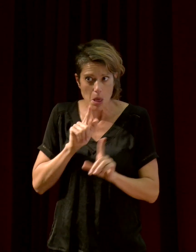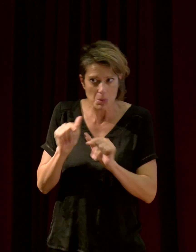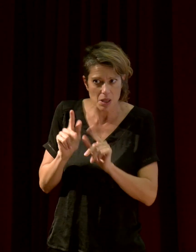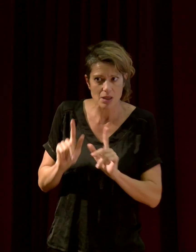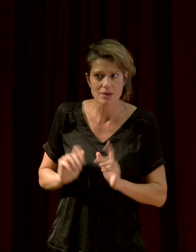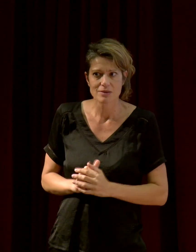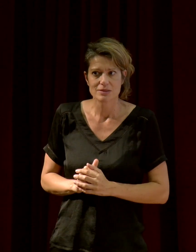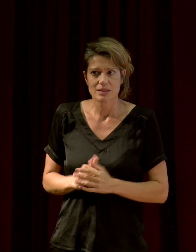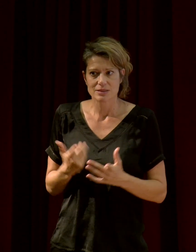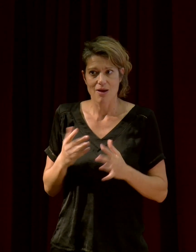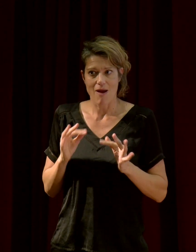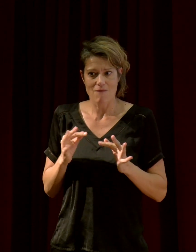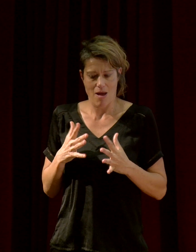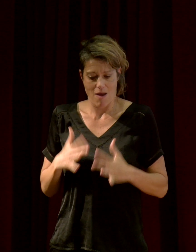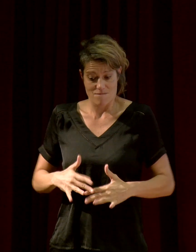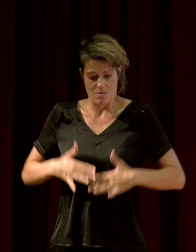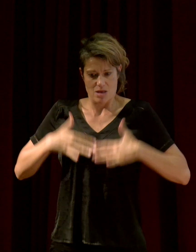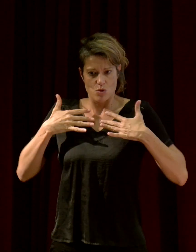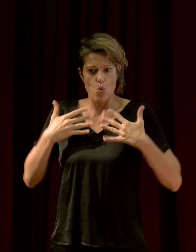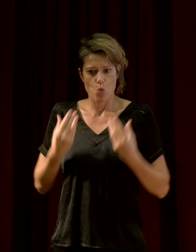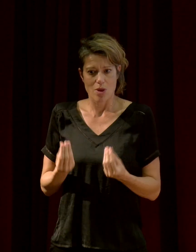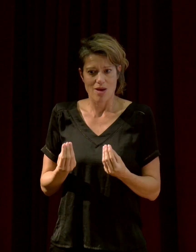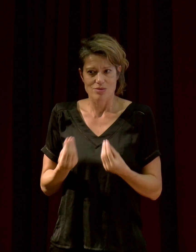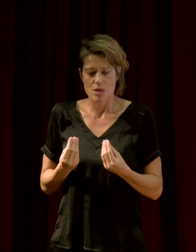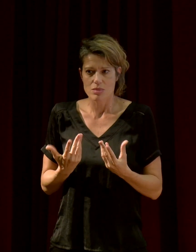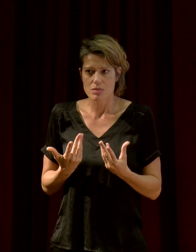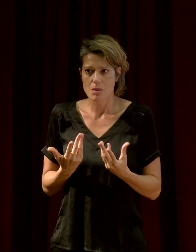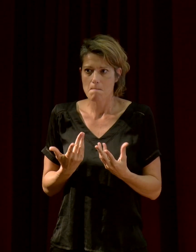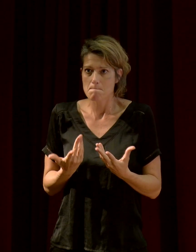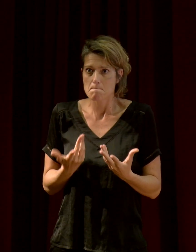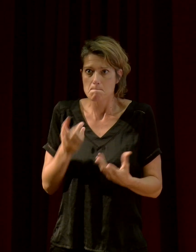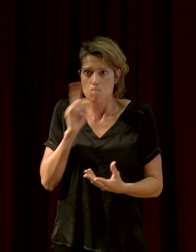font finalement capter les sons à leur manière, leur permettraient d'identifier